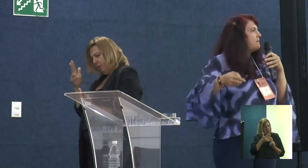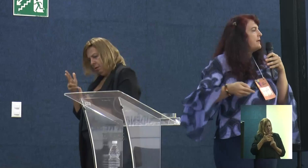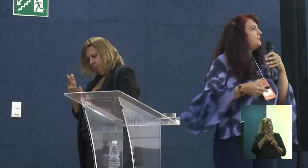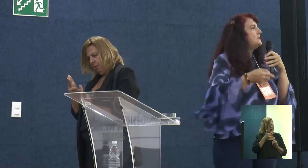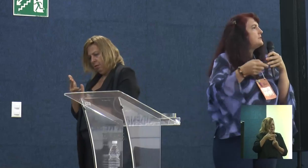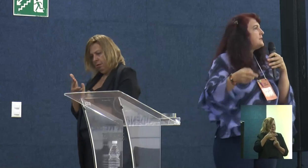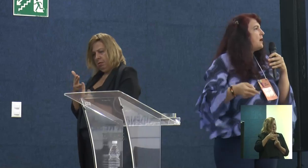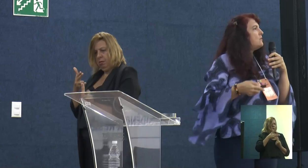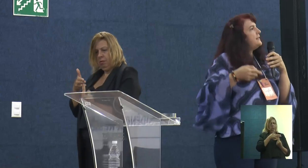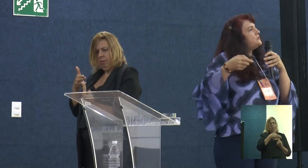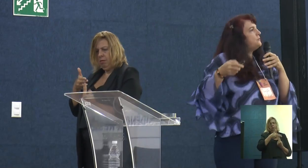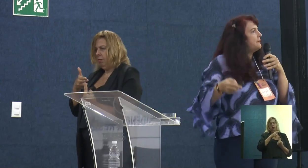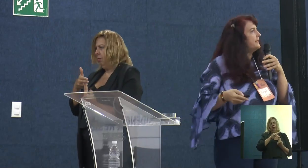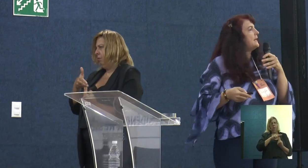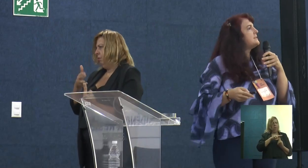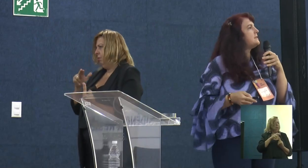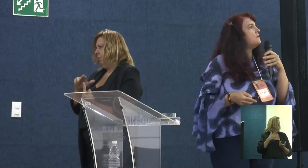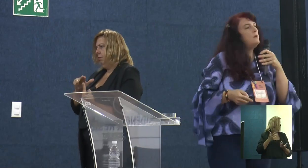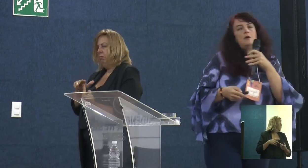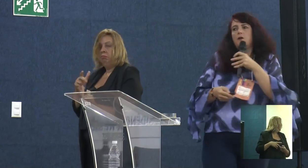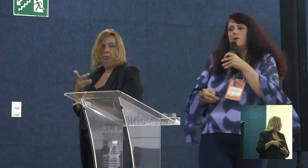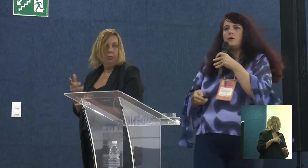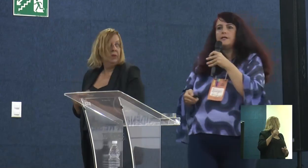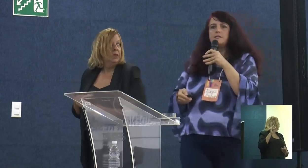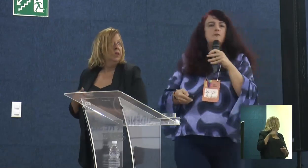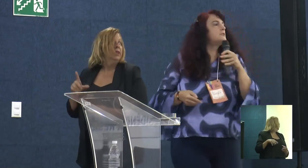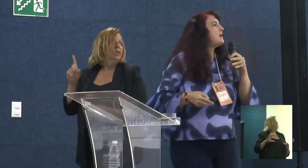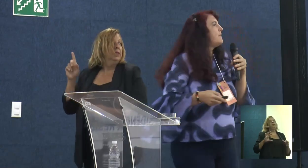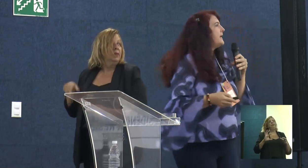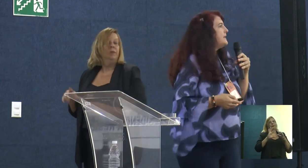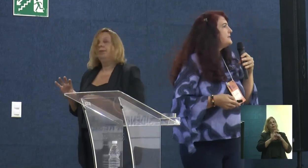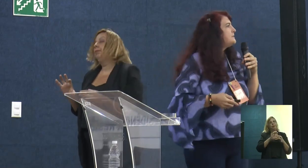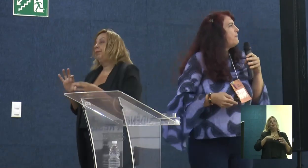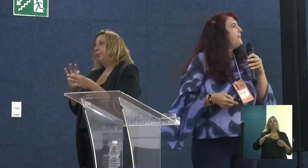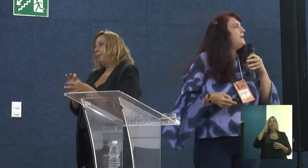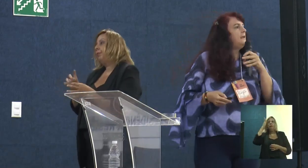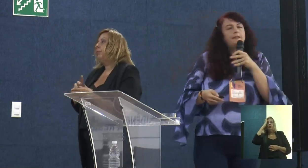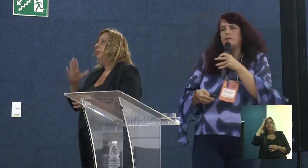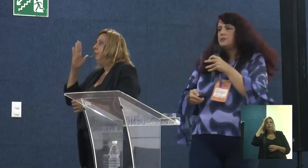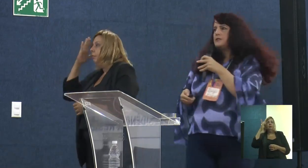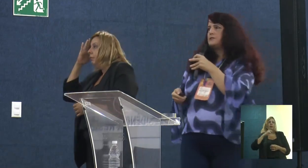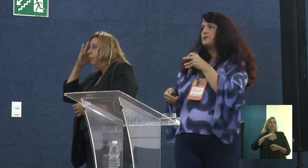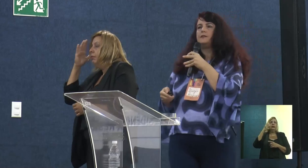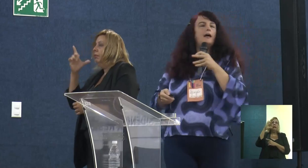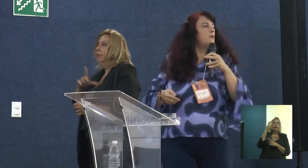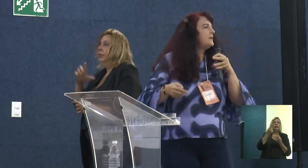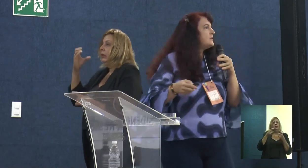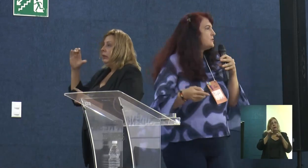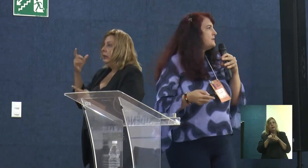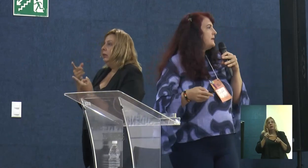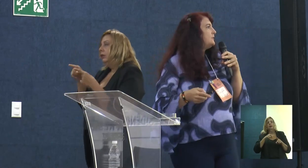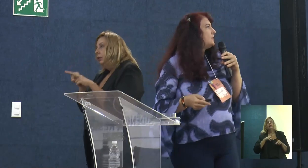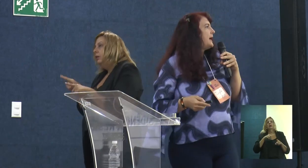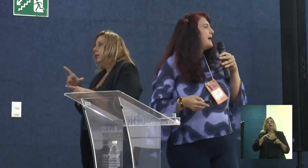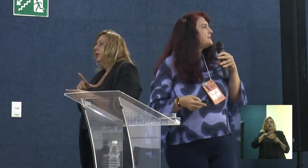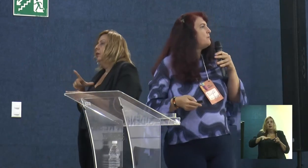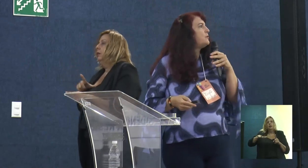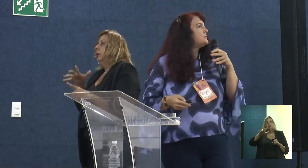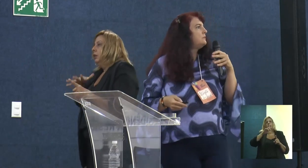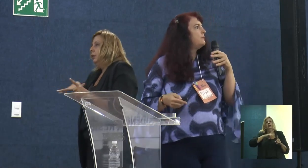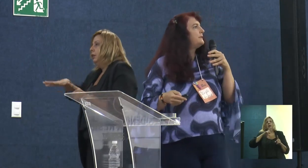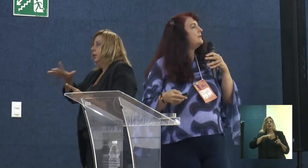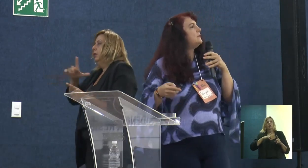pensamento inicial de fundamentação, conexão de saberes e tecnociência solidária, conexões territoriais,